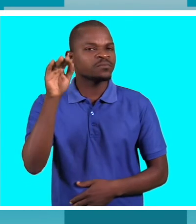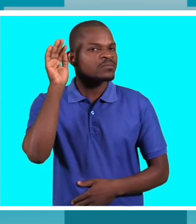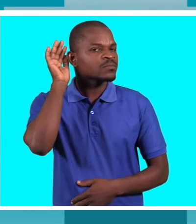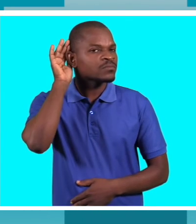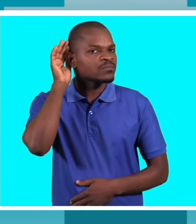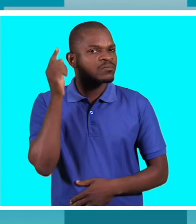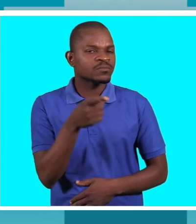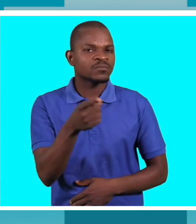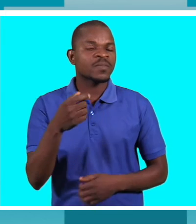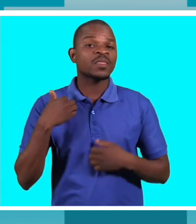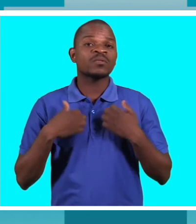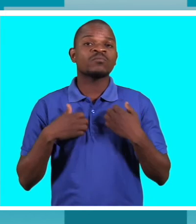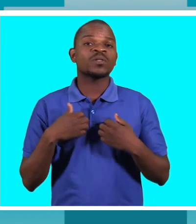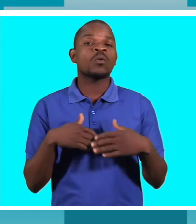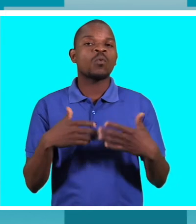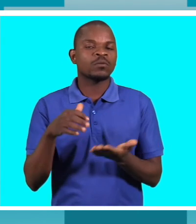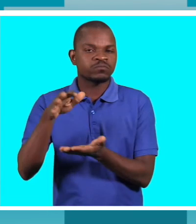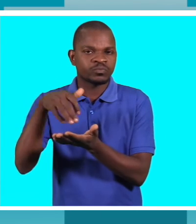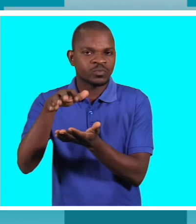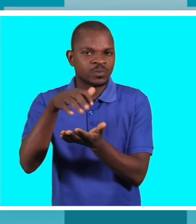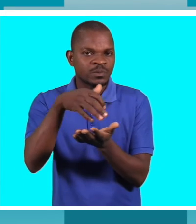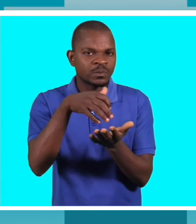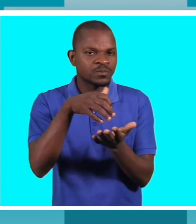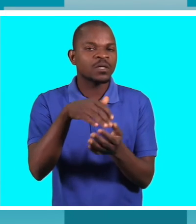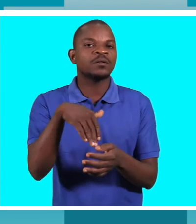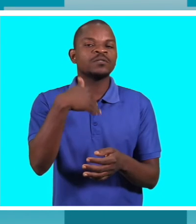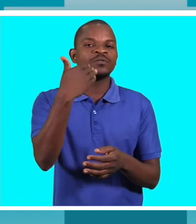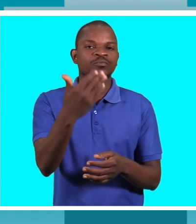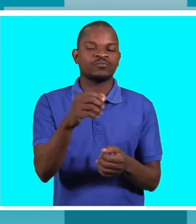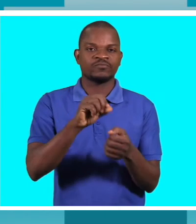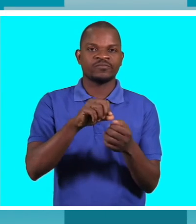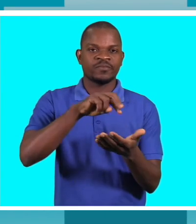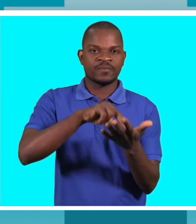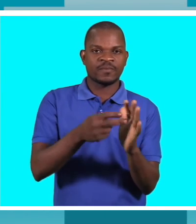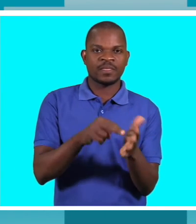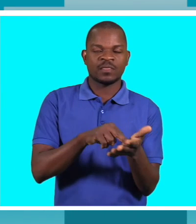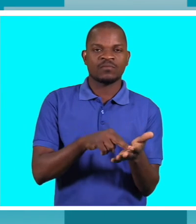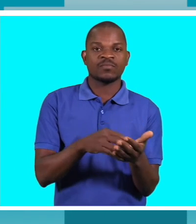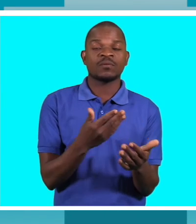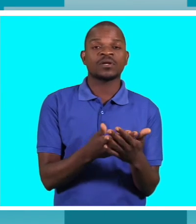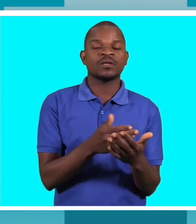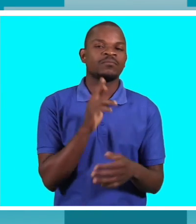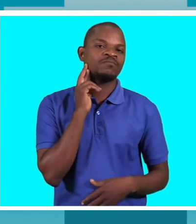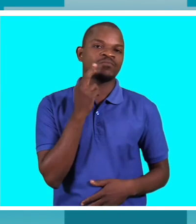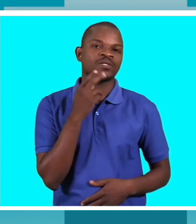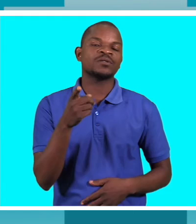necessidades que essas pessoas então em função disto planificar com base para responder as necessidades que